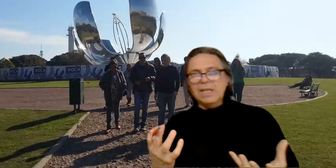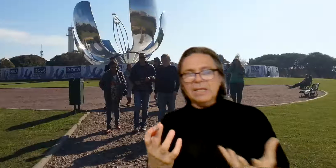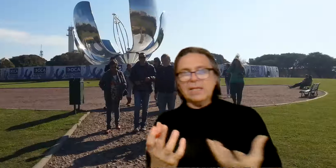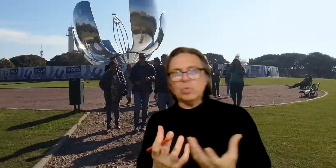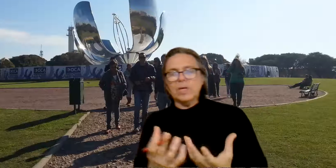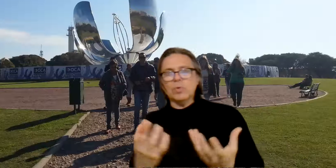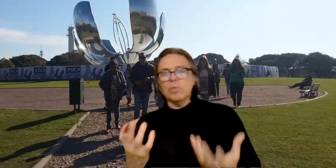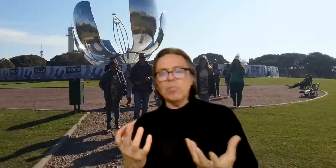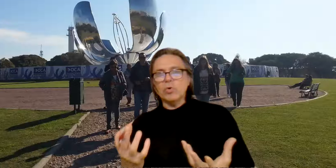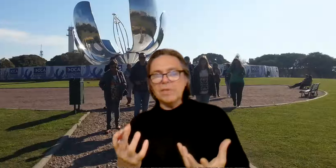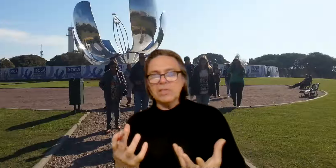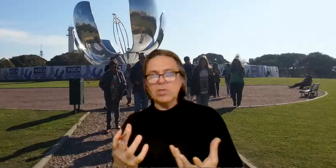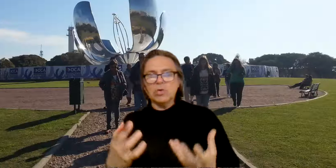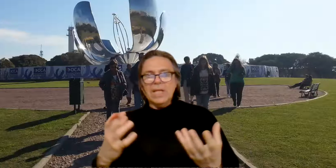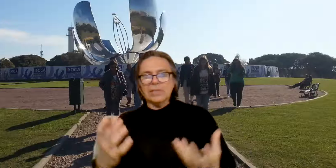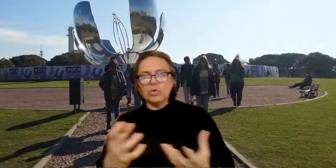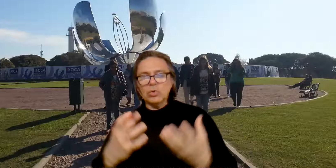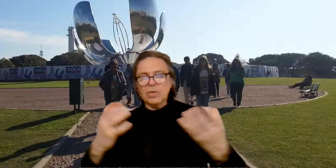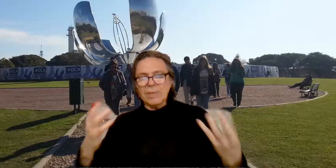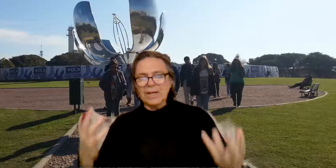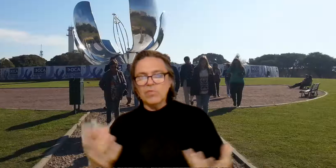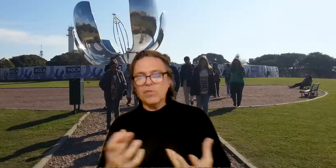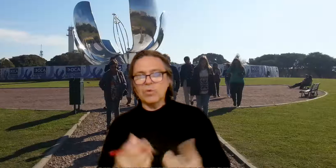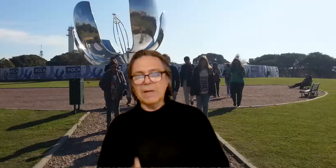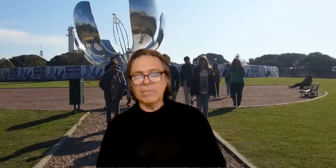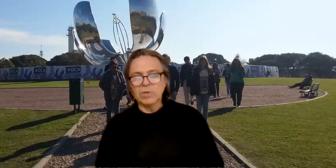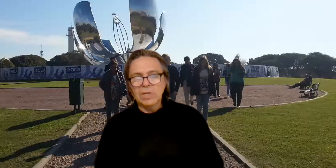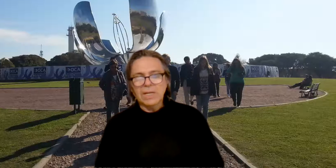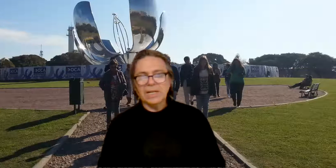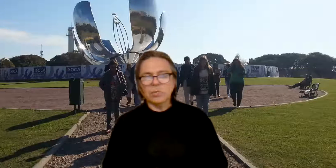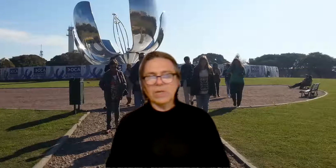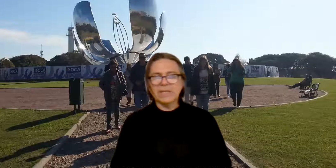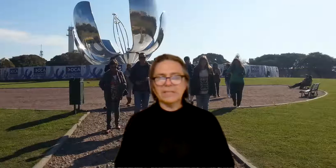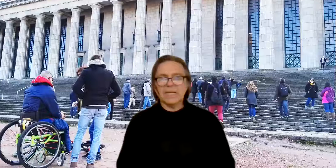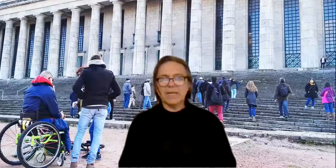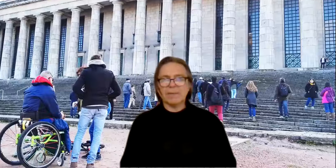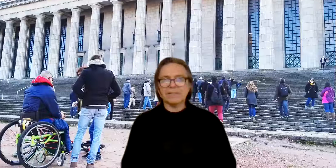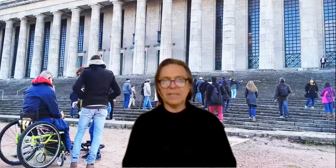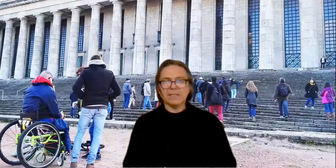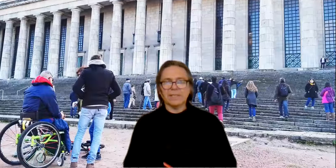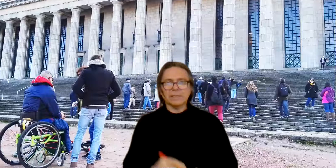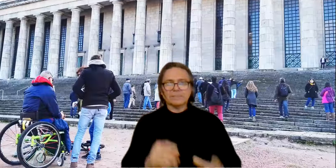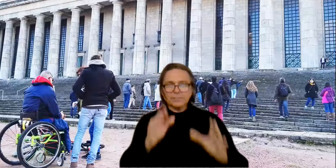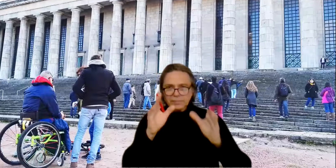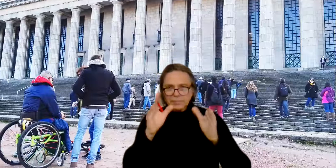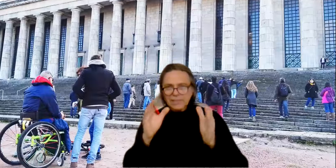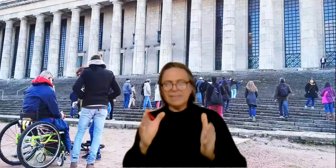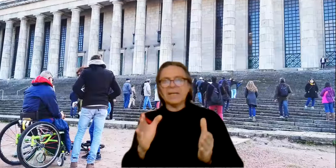que actúa como un monumento a todo lo que va conformando la naturaleza, la paisajística. Ese